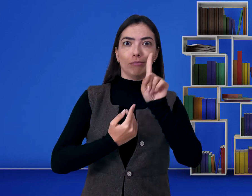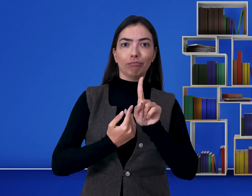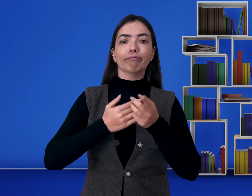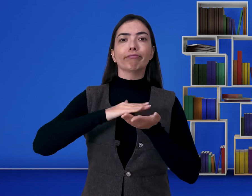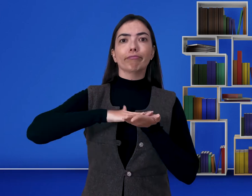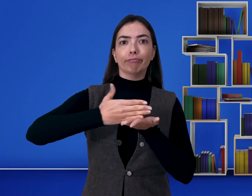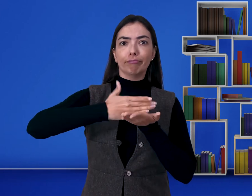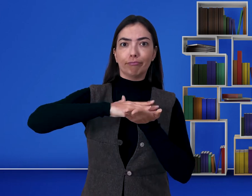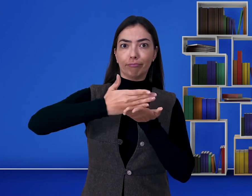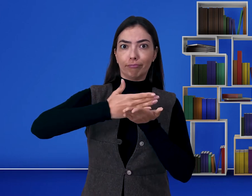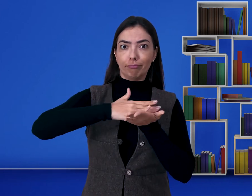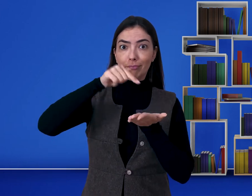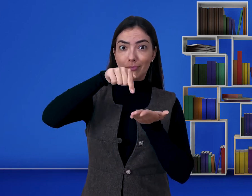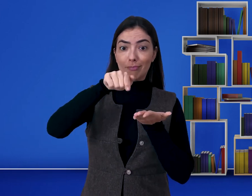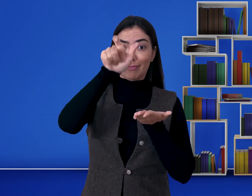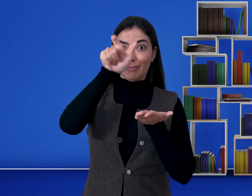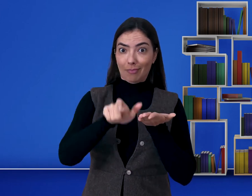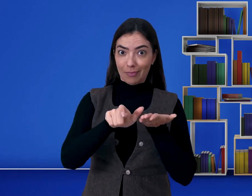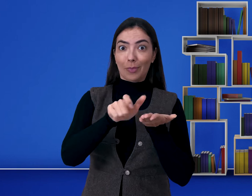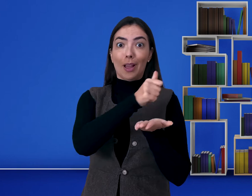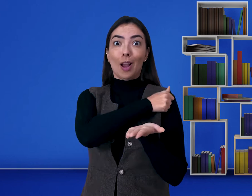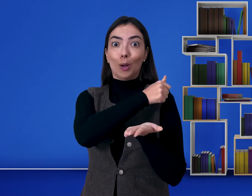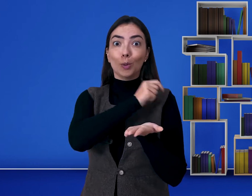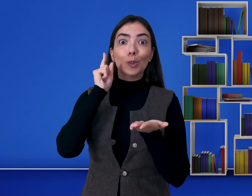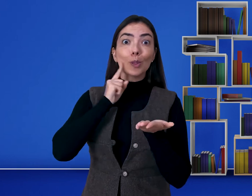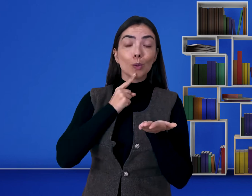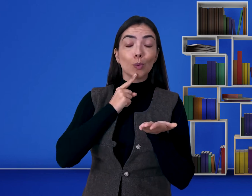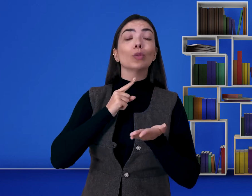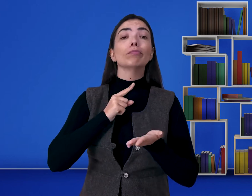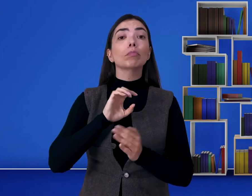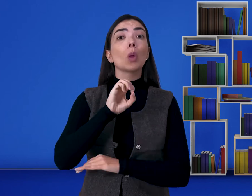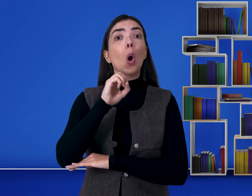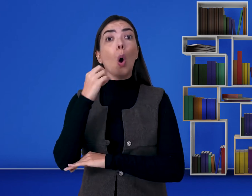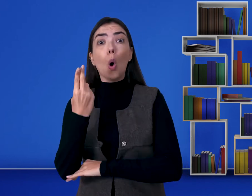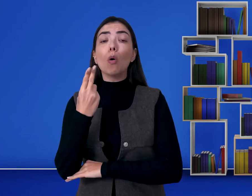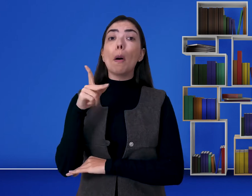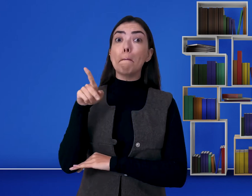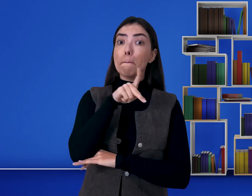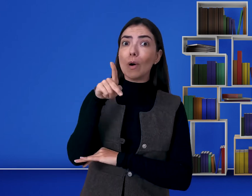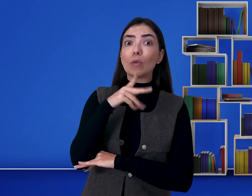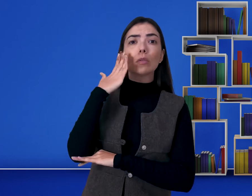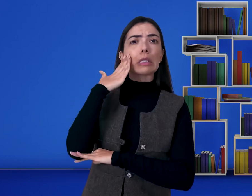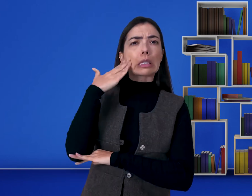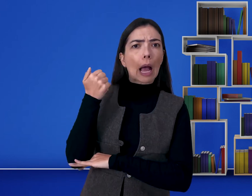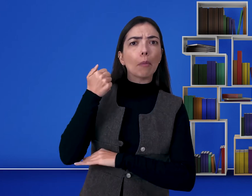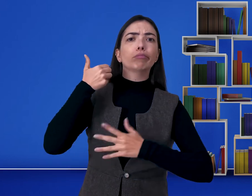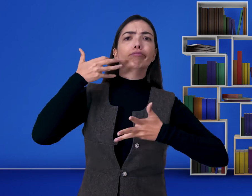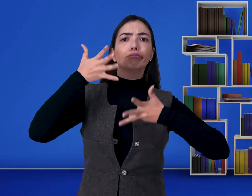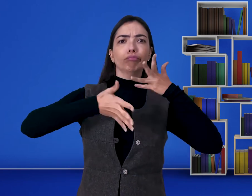o intérprete estará transpondo para a língua de sinais para que o aluno surdo compreenda. Ou então, o próprio professor